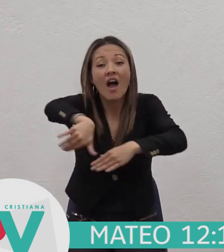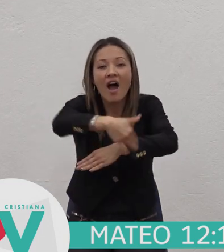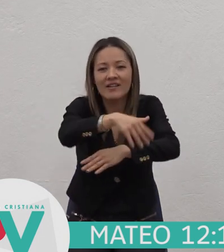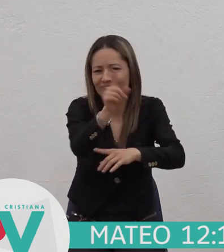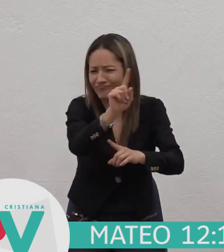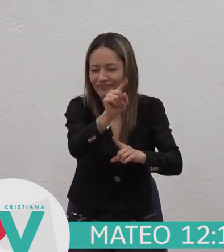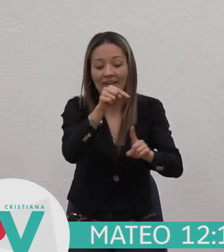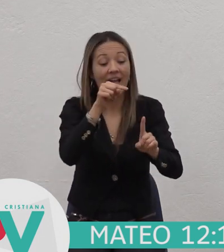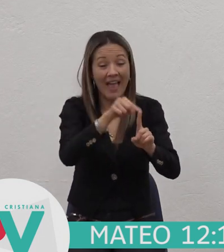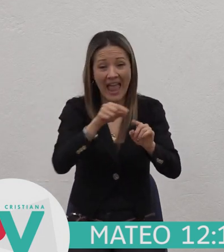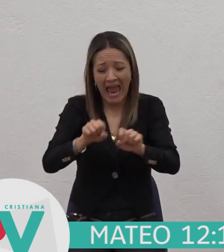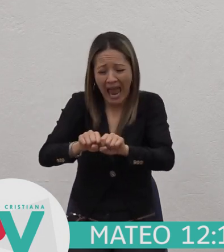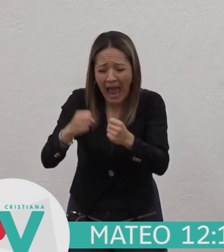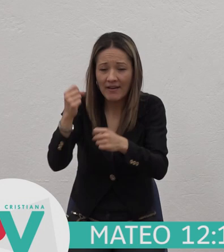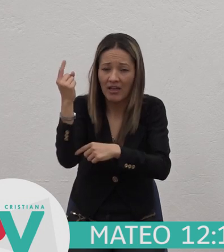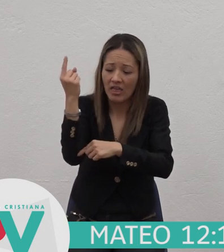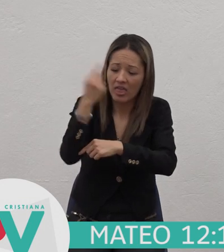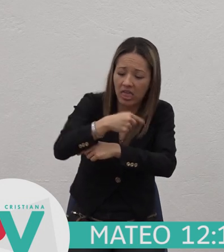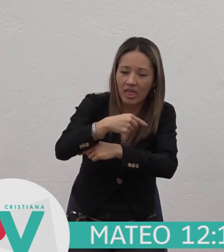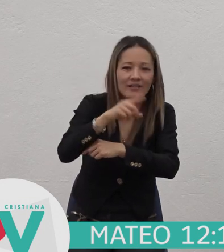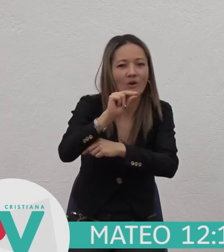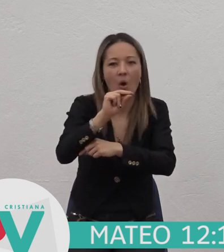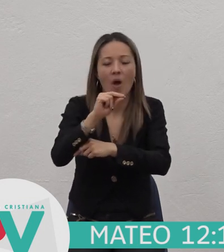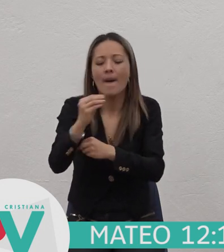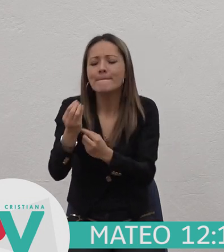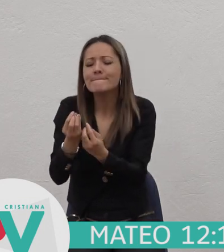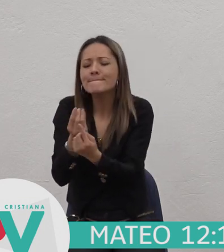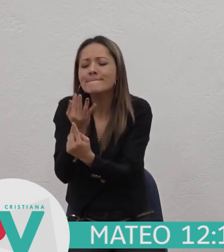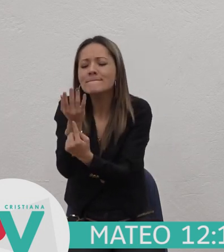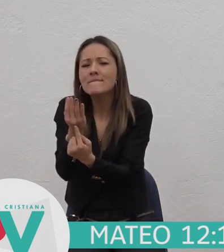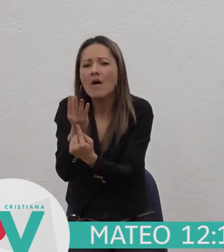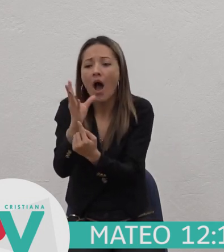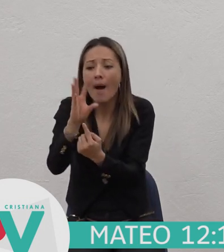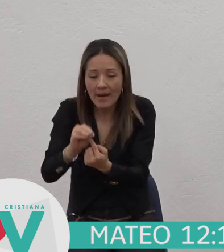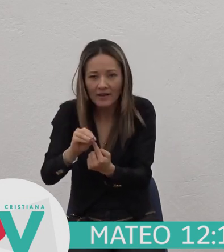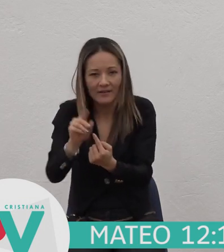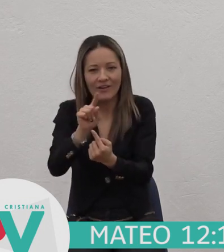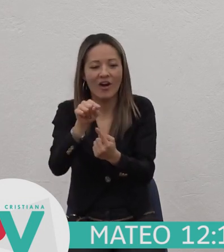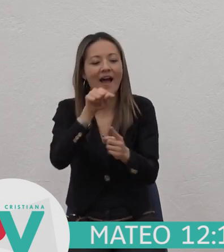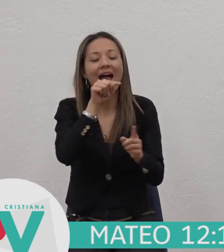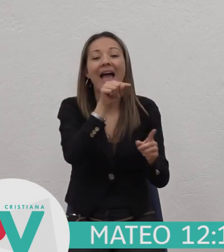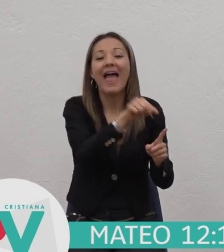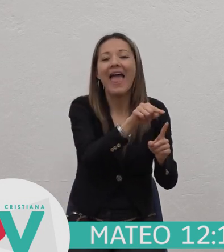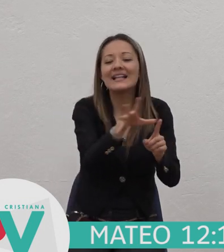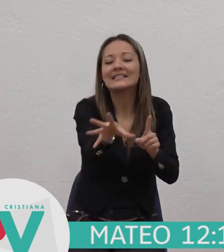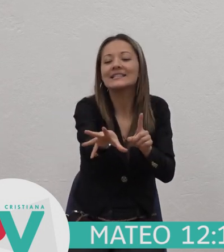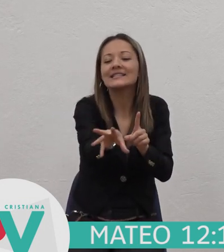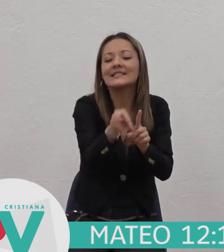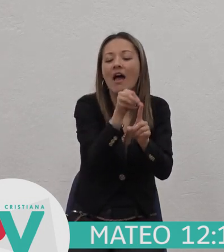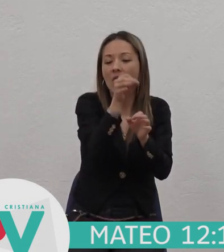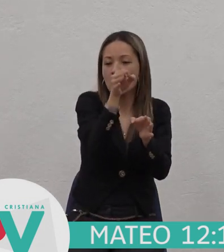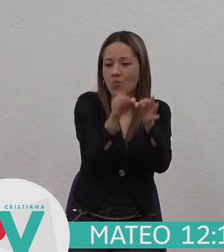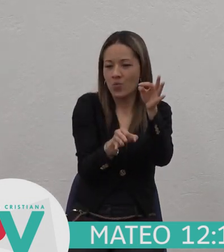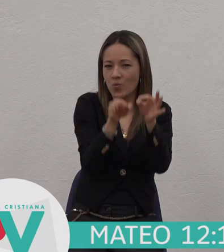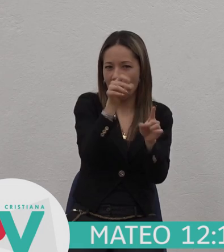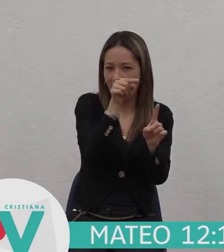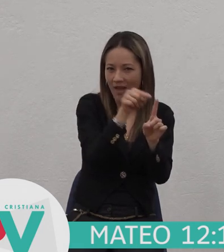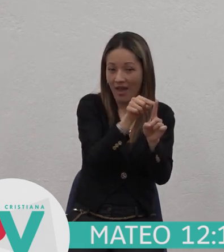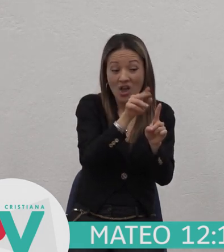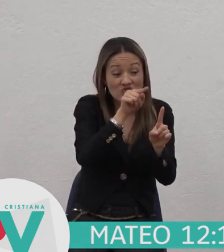quebrará Y el pavo y lo que humea No apagará Hasta que saque a victoria Al juicio En su nombre Esperan Los